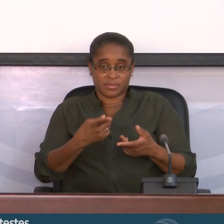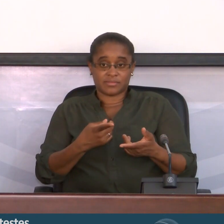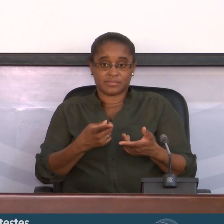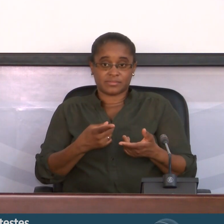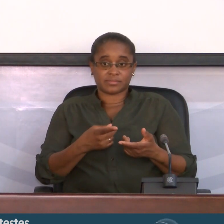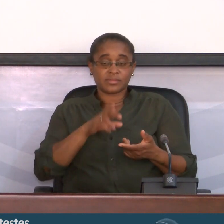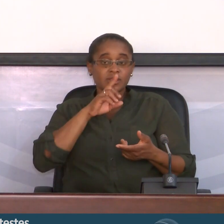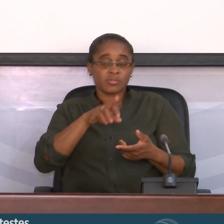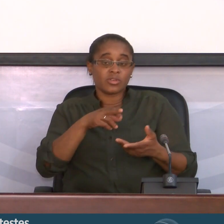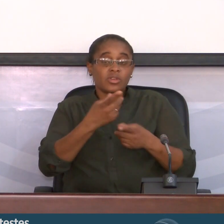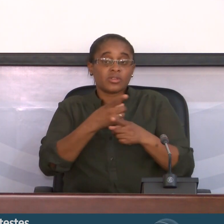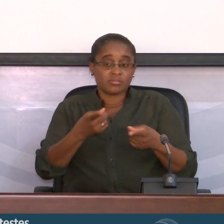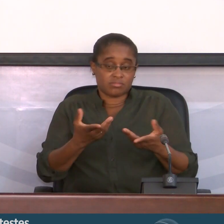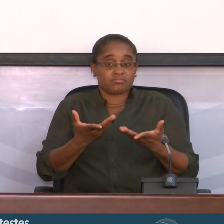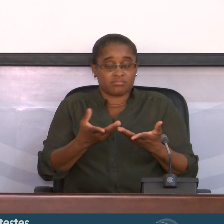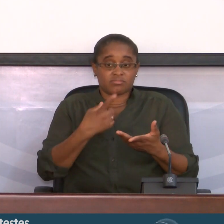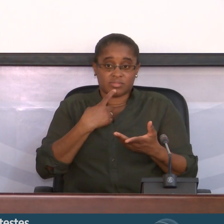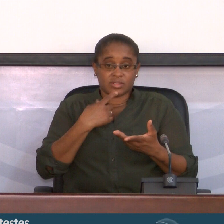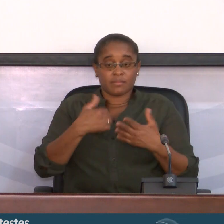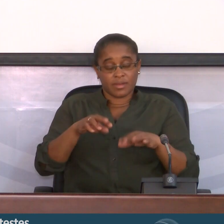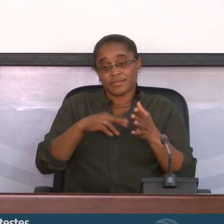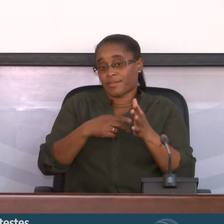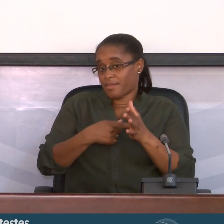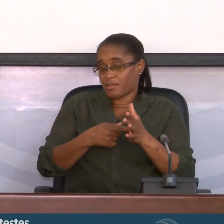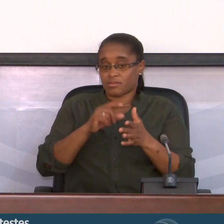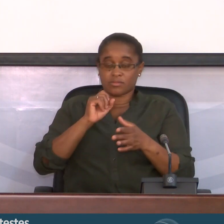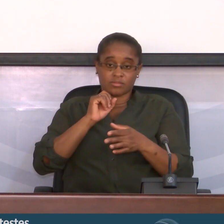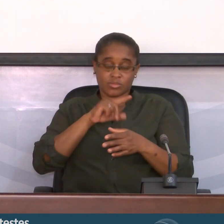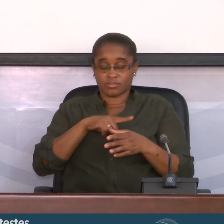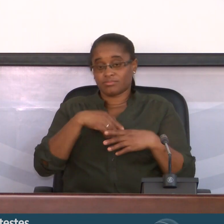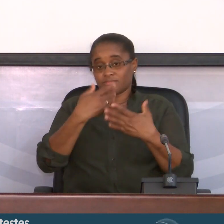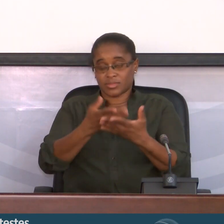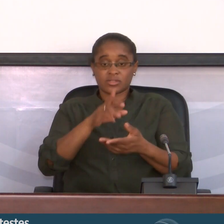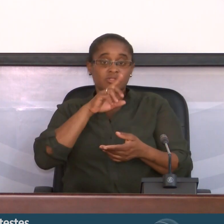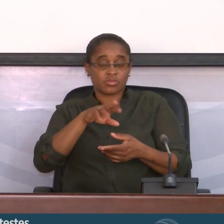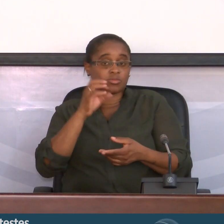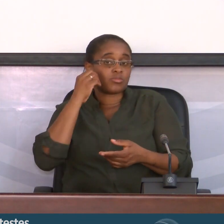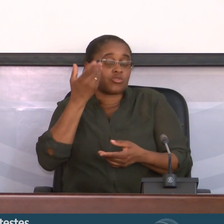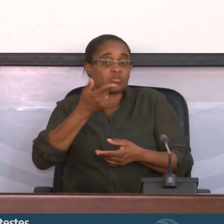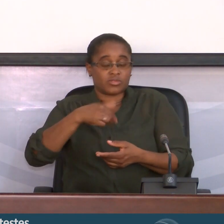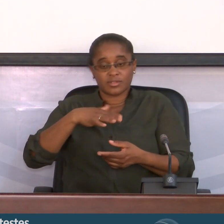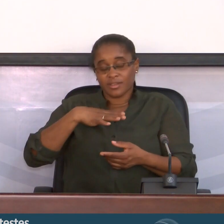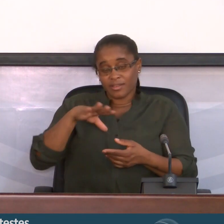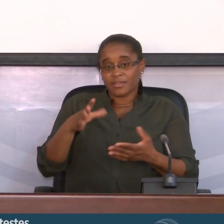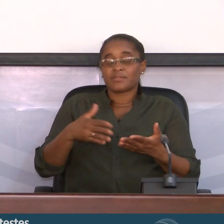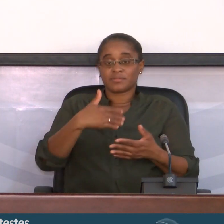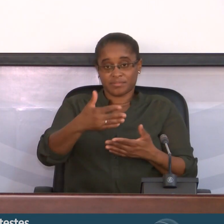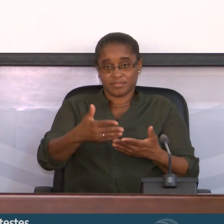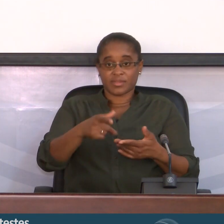infelizmente a técnica não nos permite dar essa resposta como nós desejaríamos. E aí nós